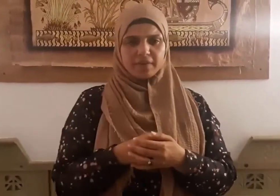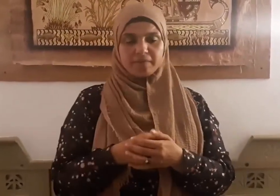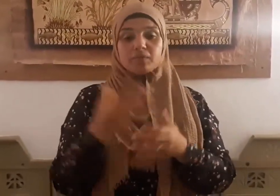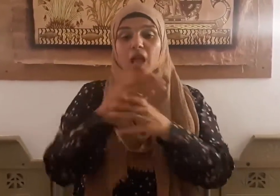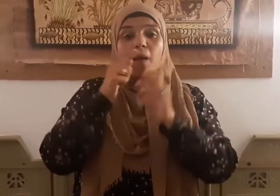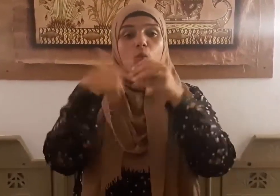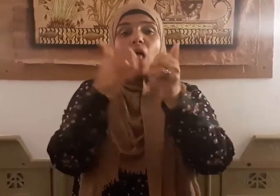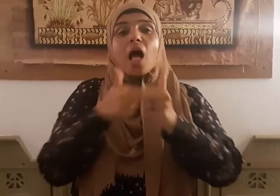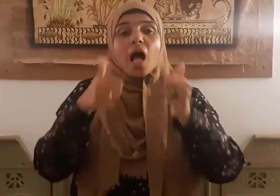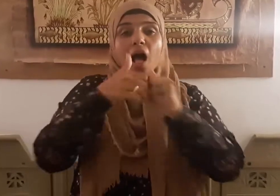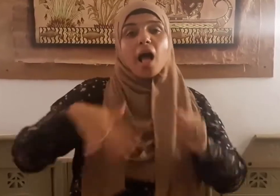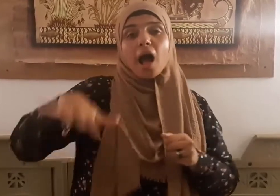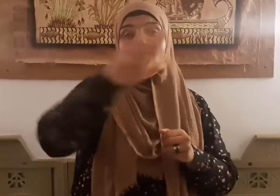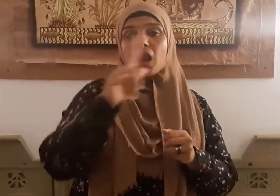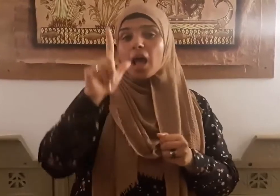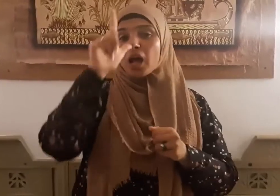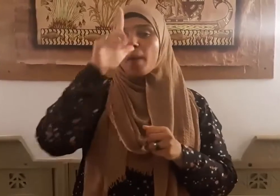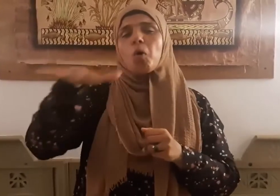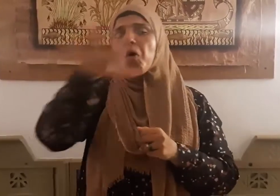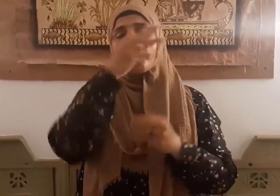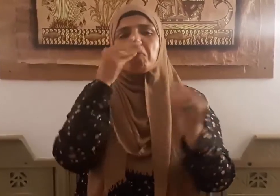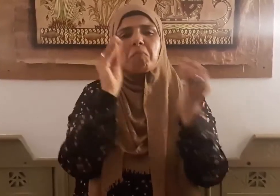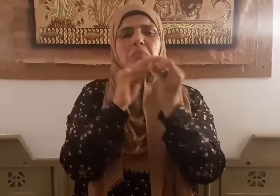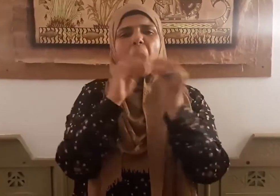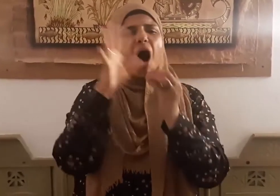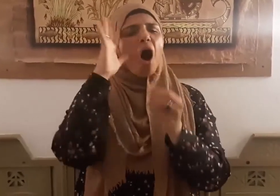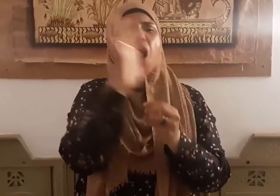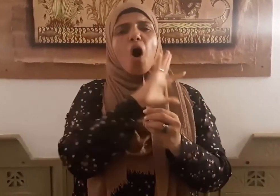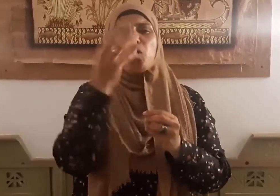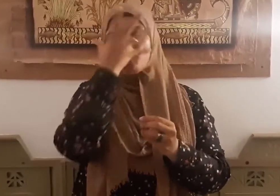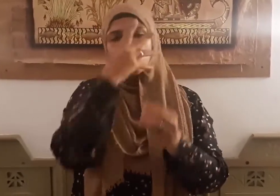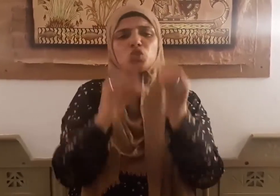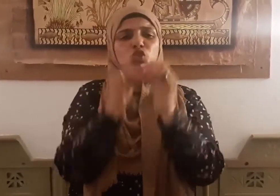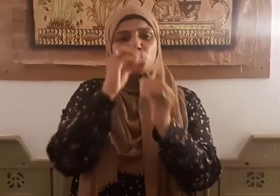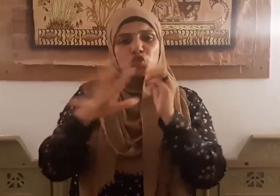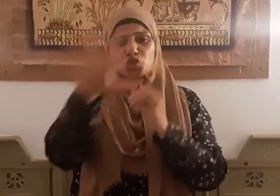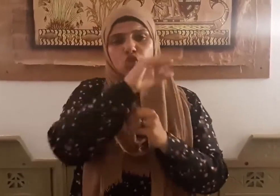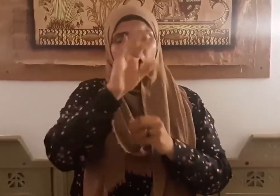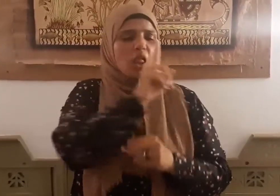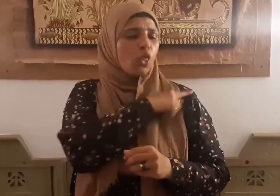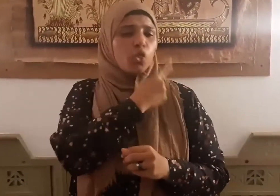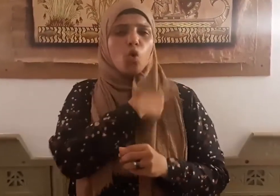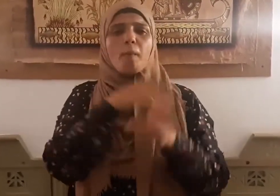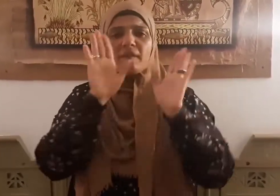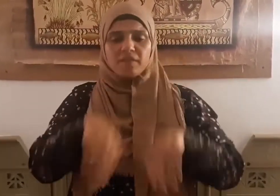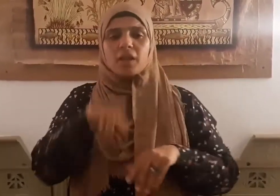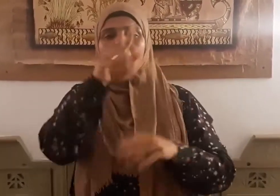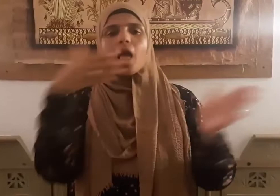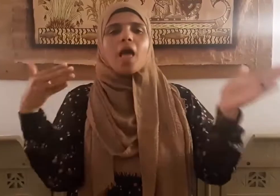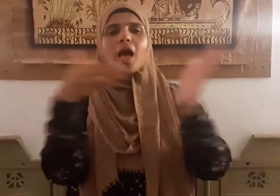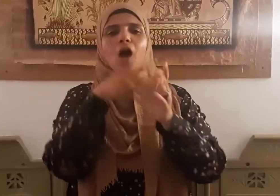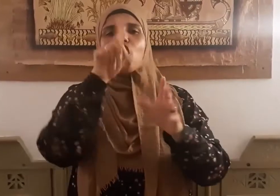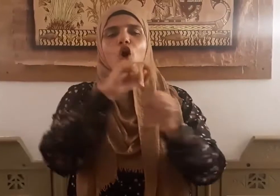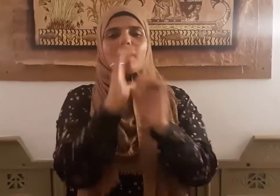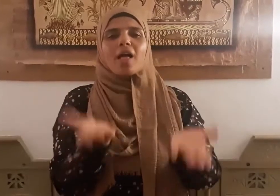يعرفون بسيماهم المذمومة في الآخرة كما كانوا